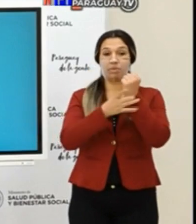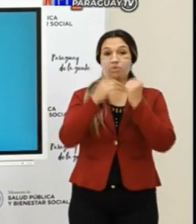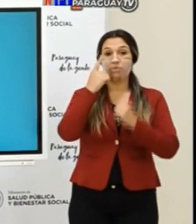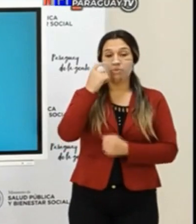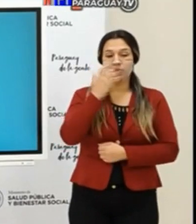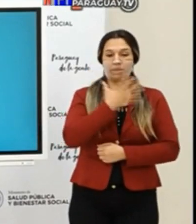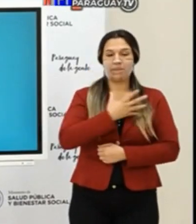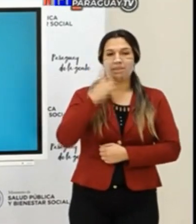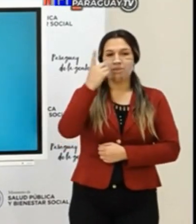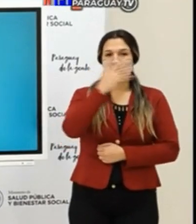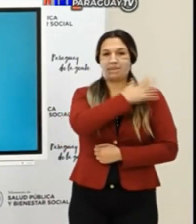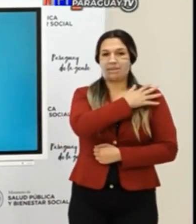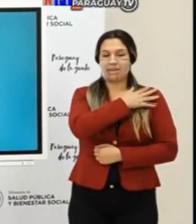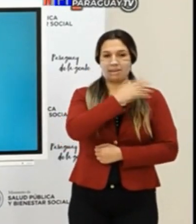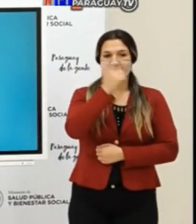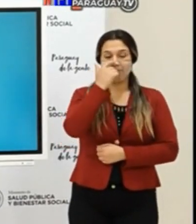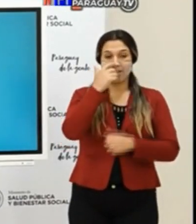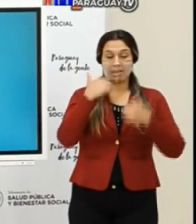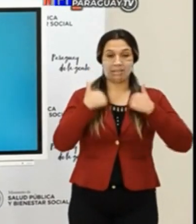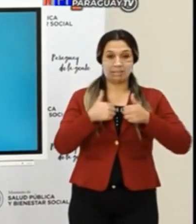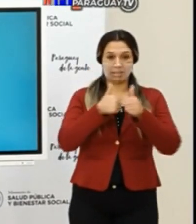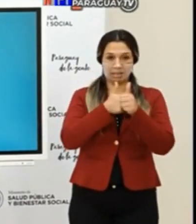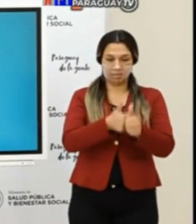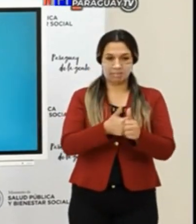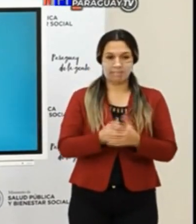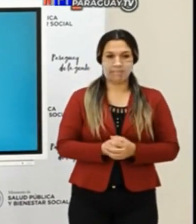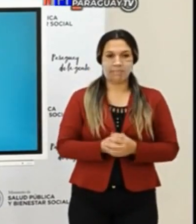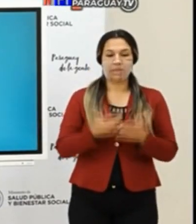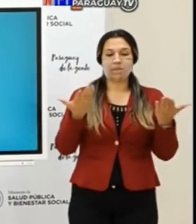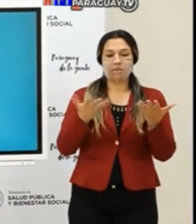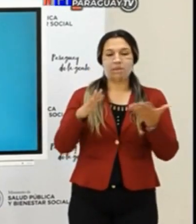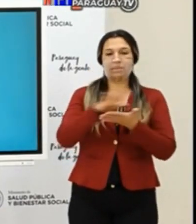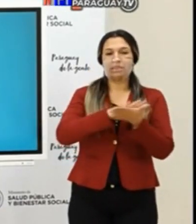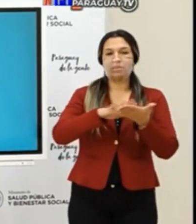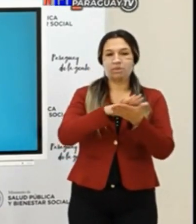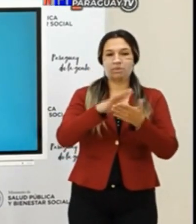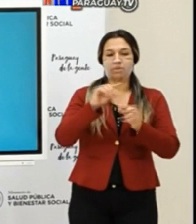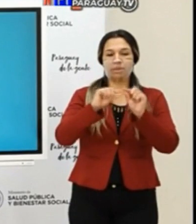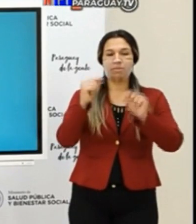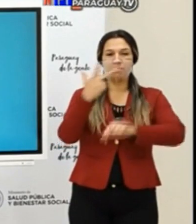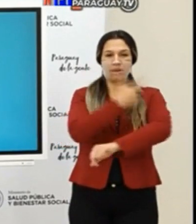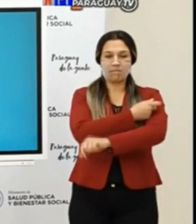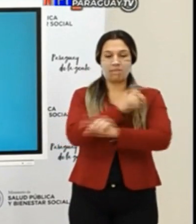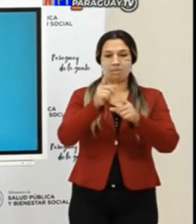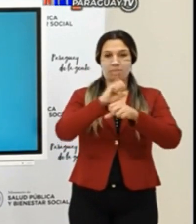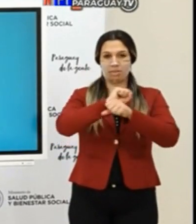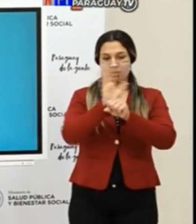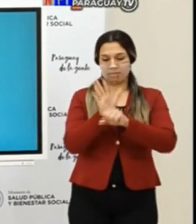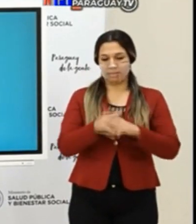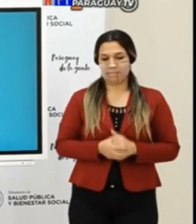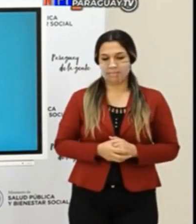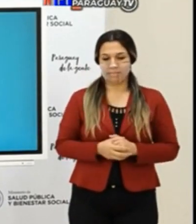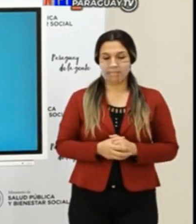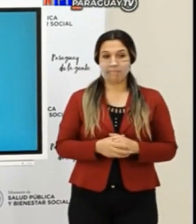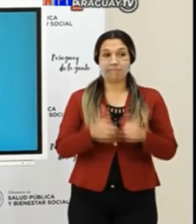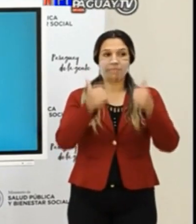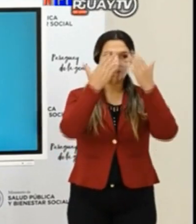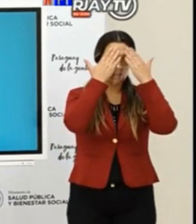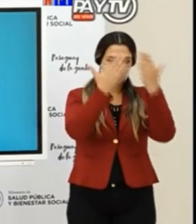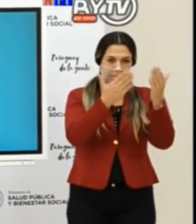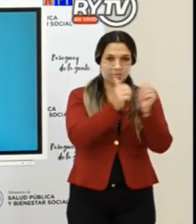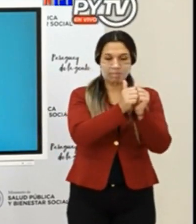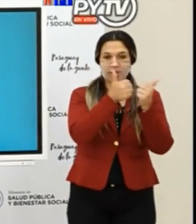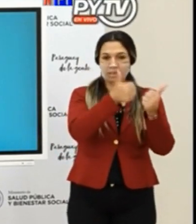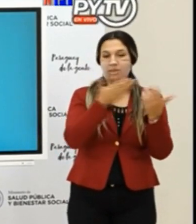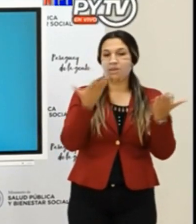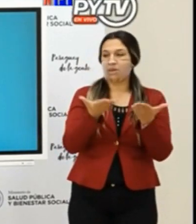Director General de Vigilancia de la Salud. Situación epidemiológica y vacunas COVID-19. Gracias, Gerardo. Bueno, voy a